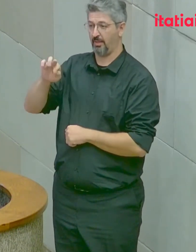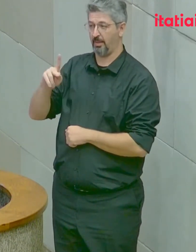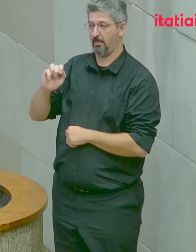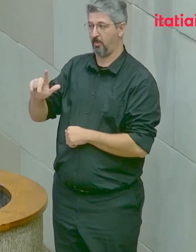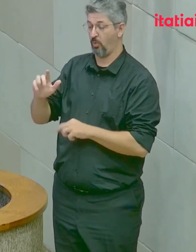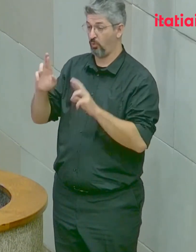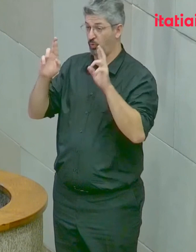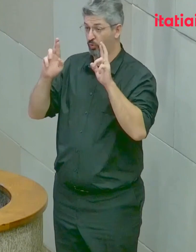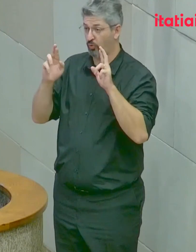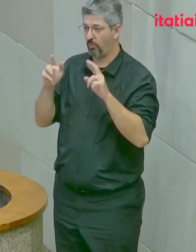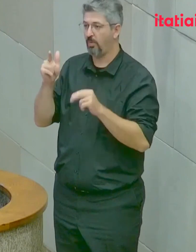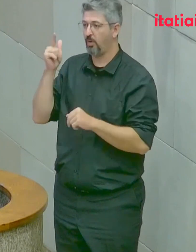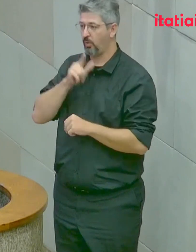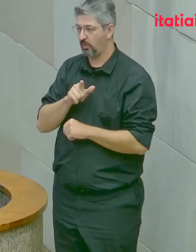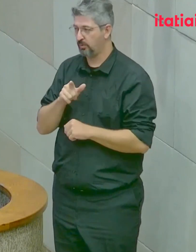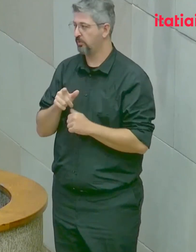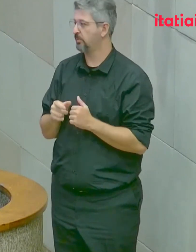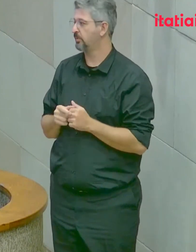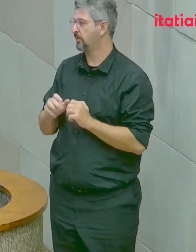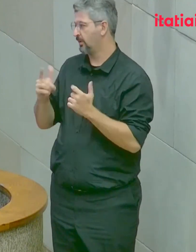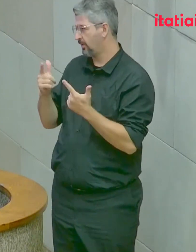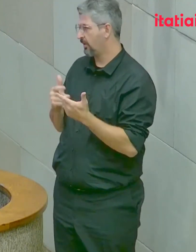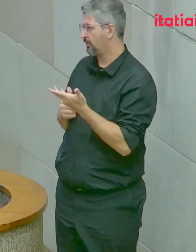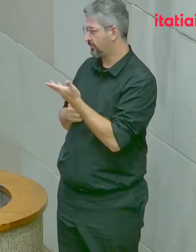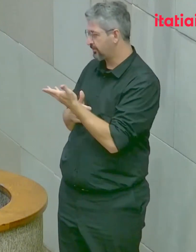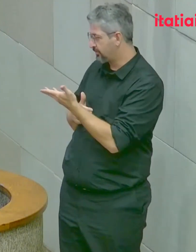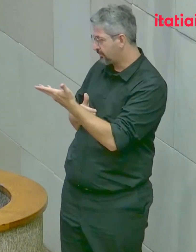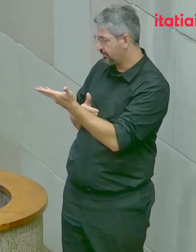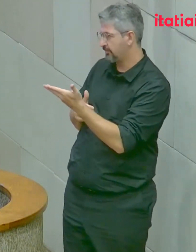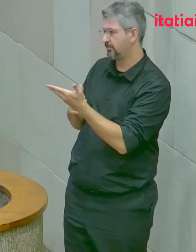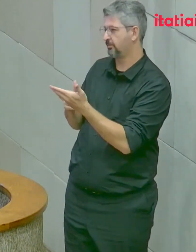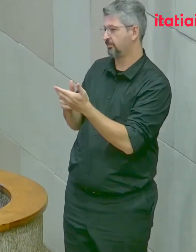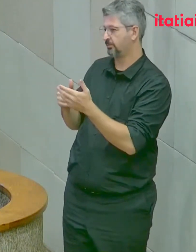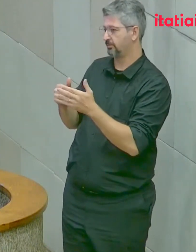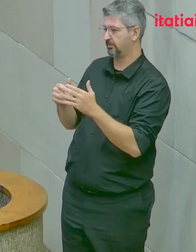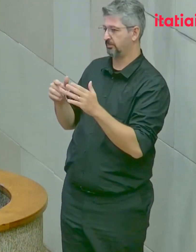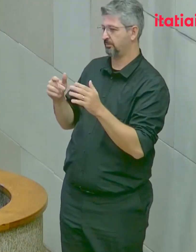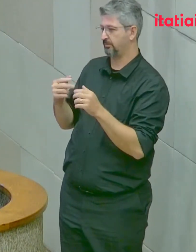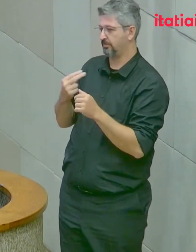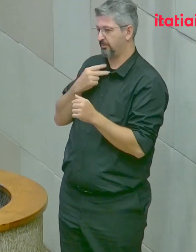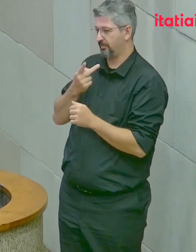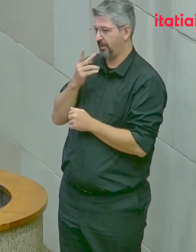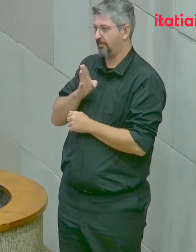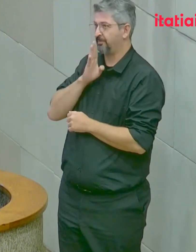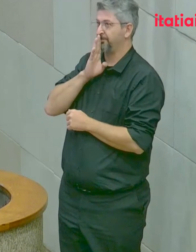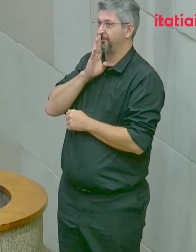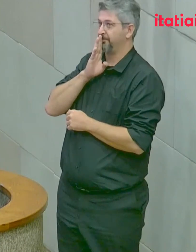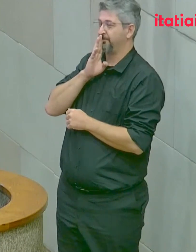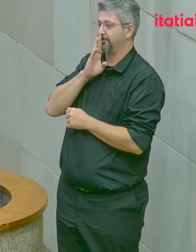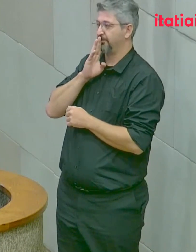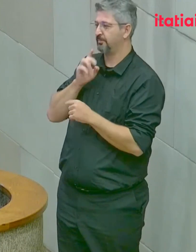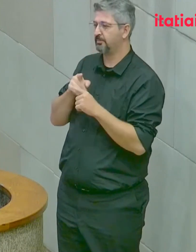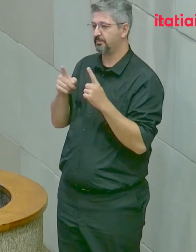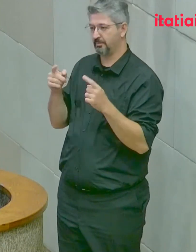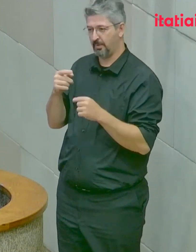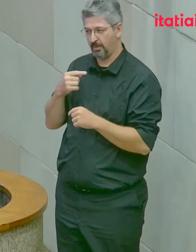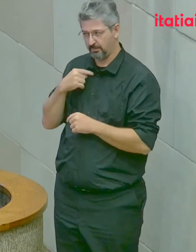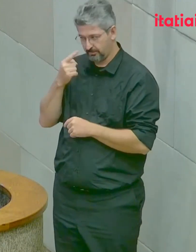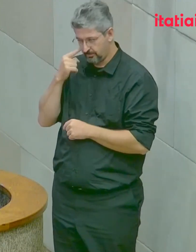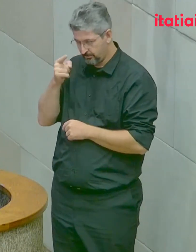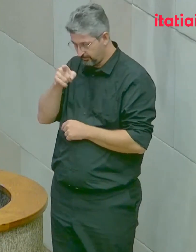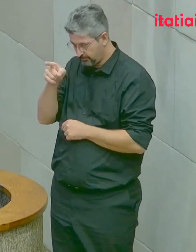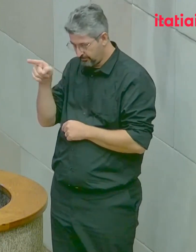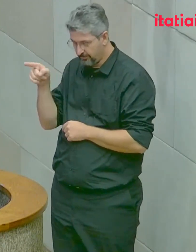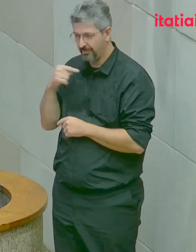seja viável. É claro que os senhores membros da Interpol nada podem dizer, mas vejo a aprovação com os olhos.